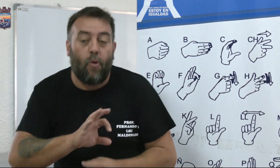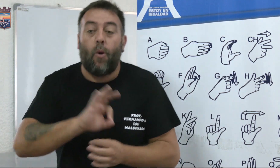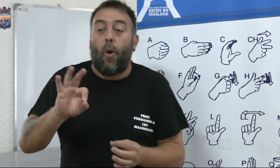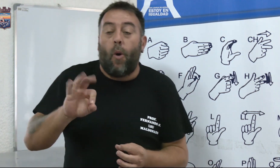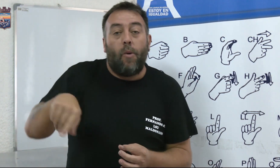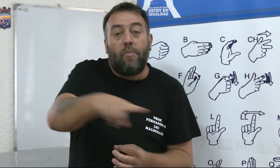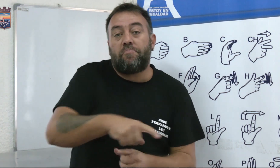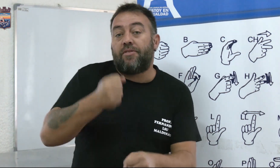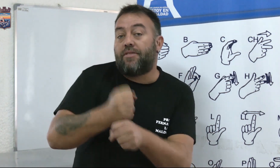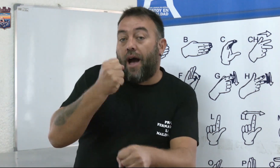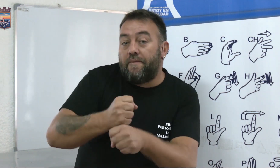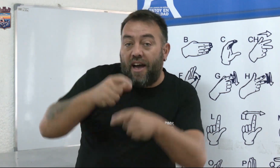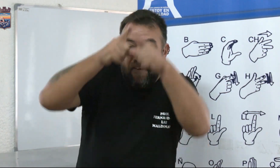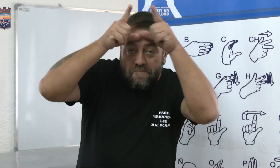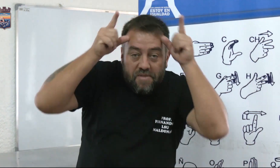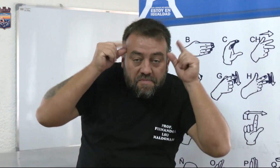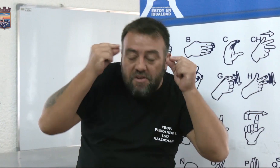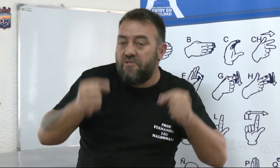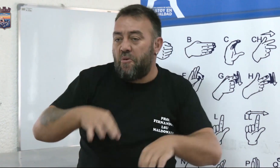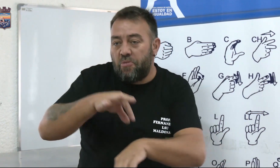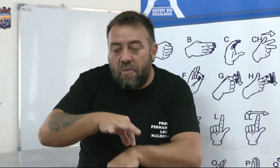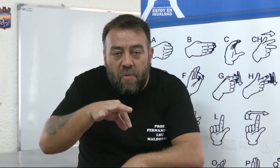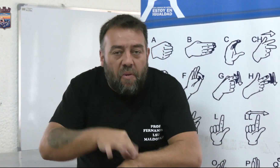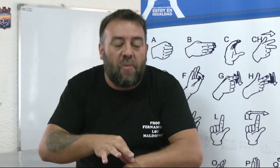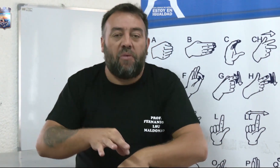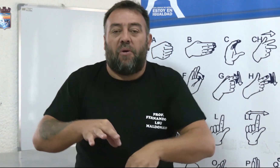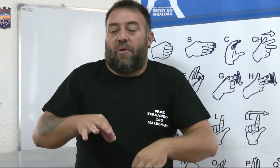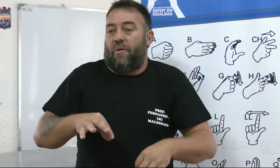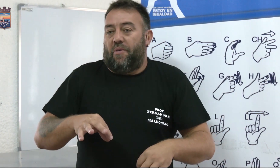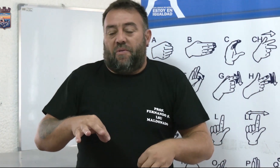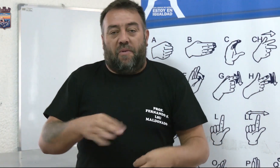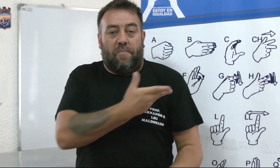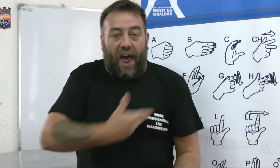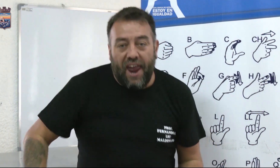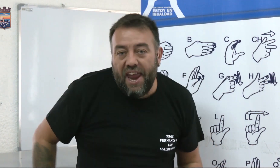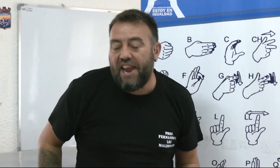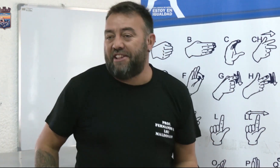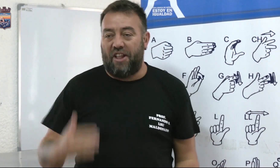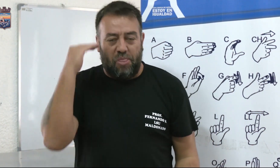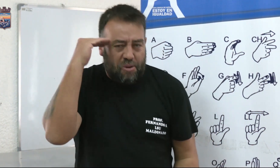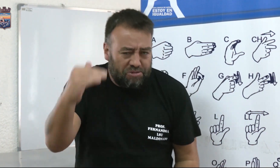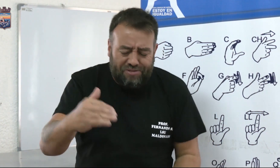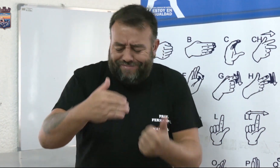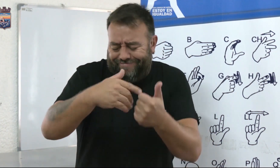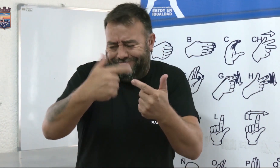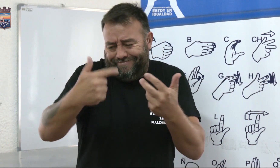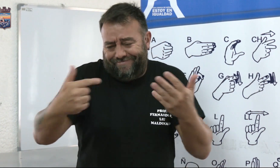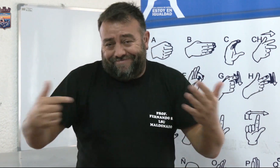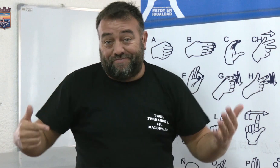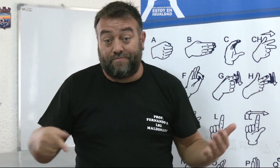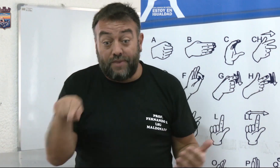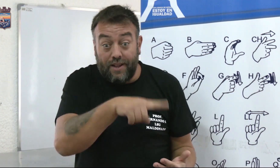familiares sordos o adentro del trabajo. Por ejemplo, si uno es enfermero, doctor, las maestras,